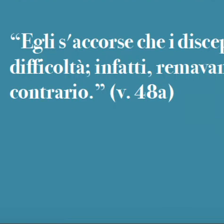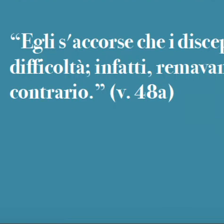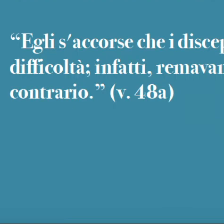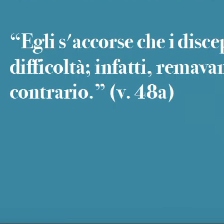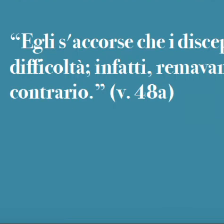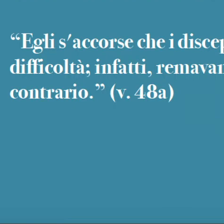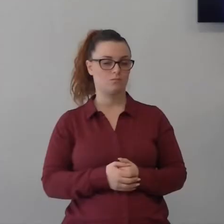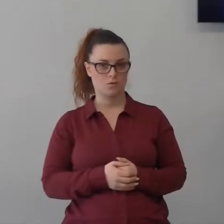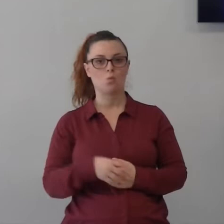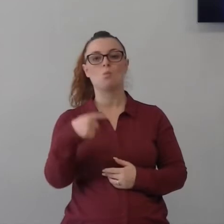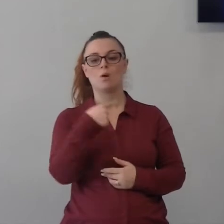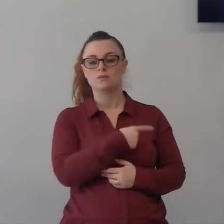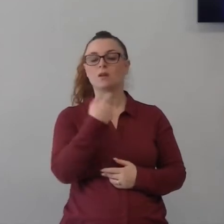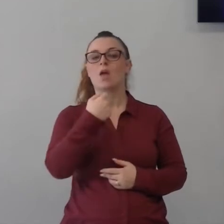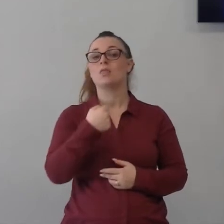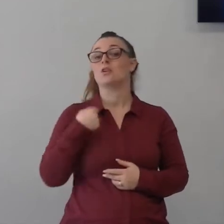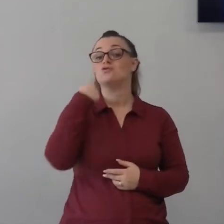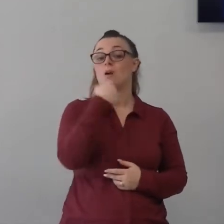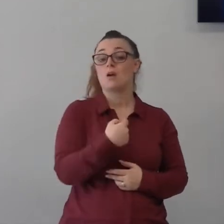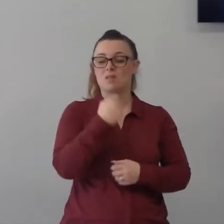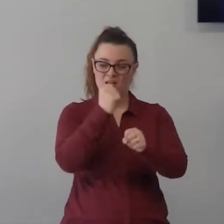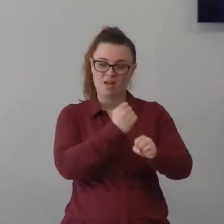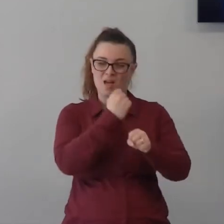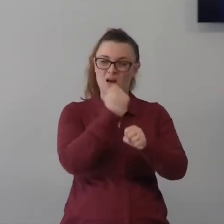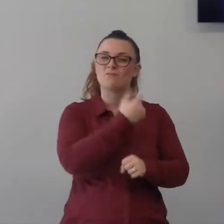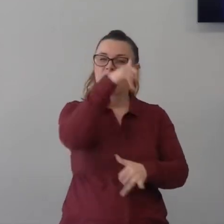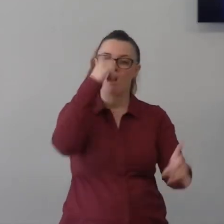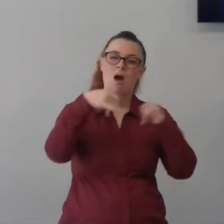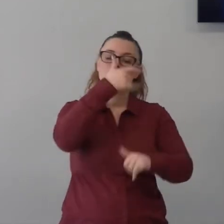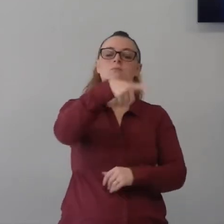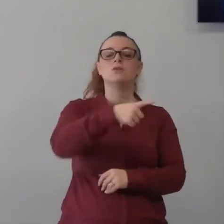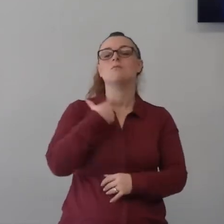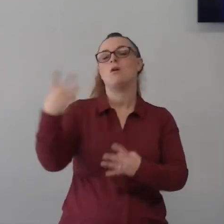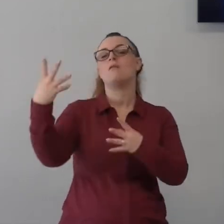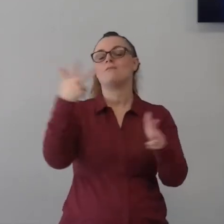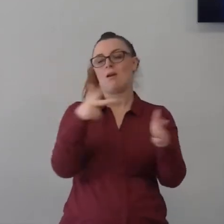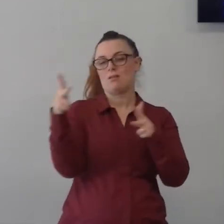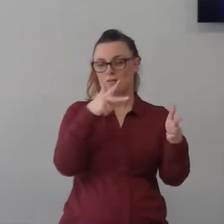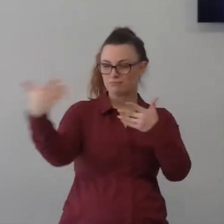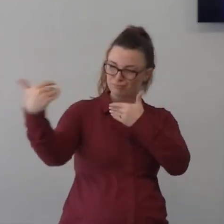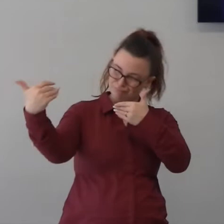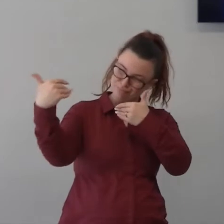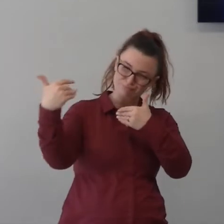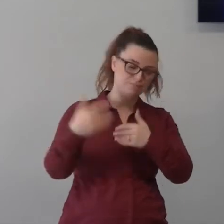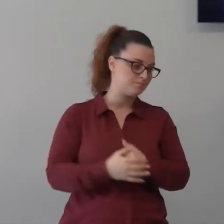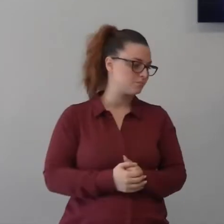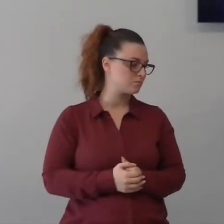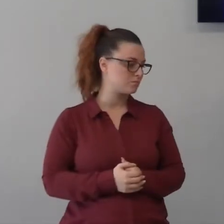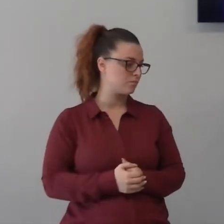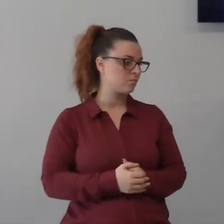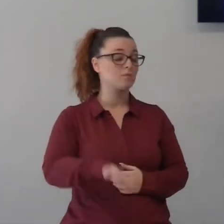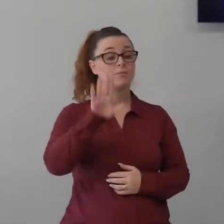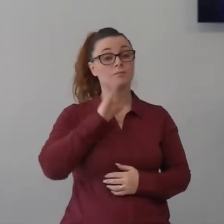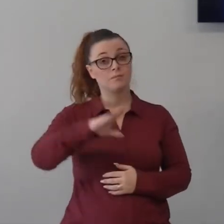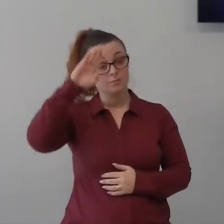vento prima cosa prima che mi dimentico una cosa sostanziale avete notato una